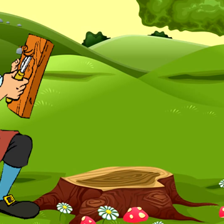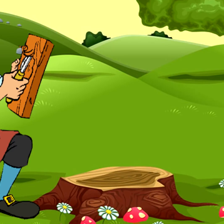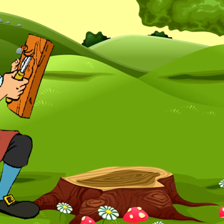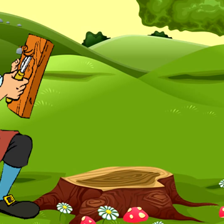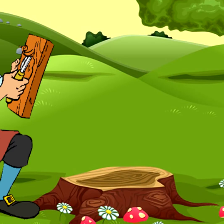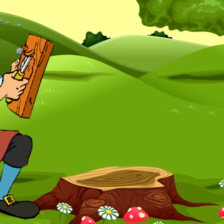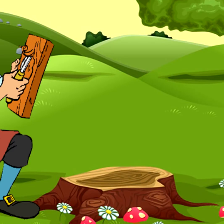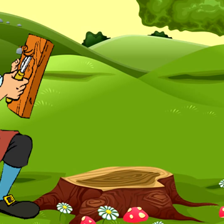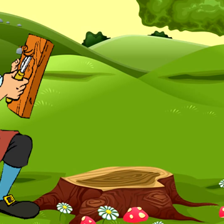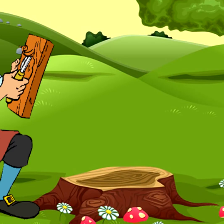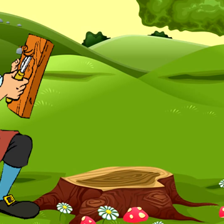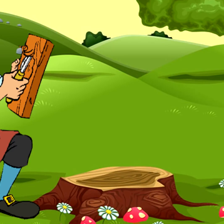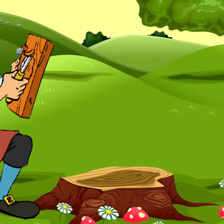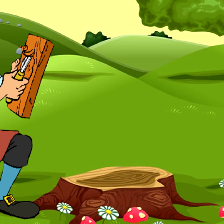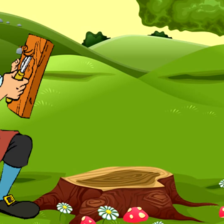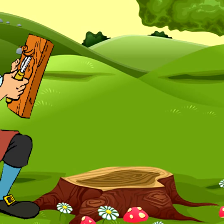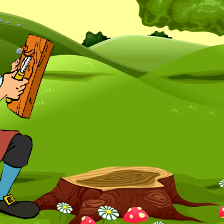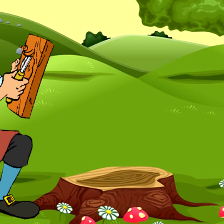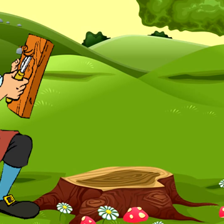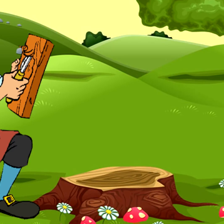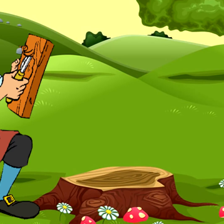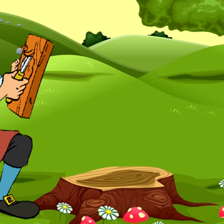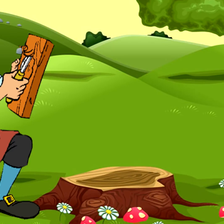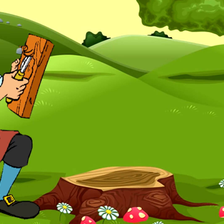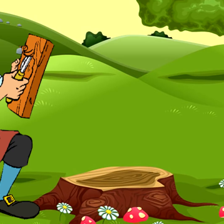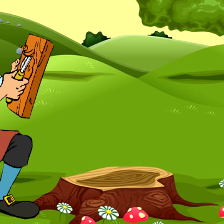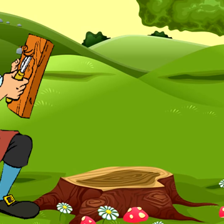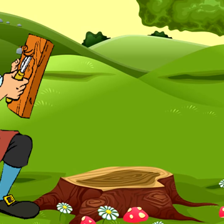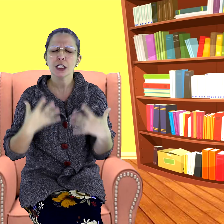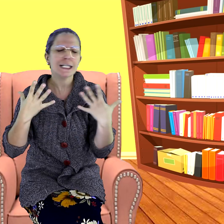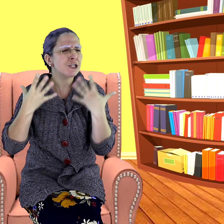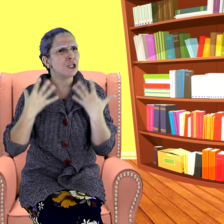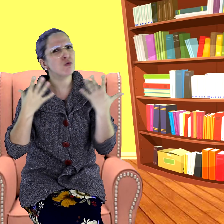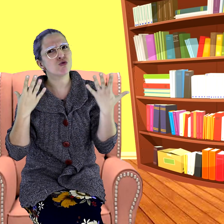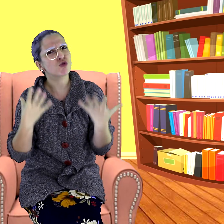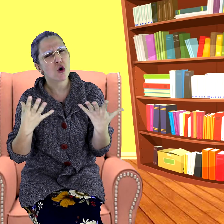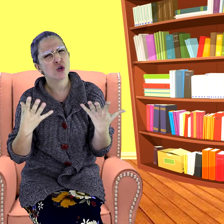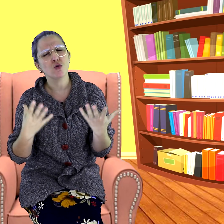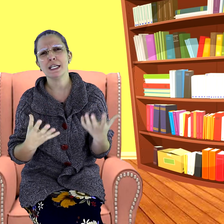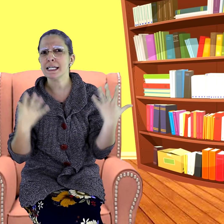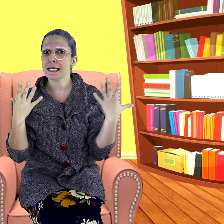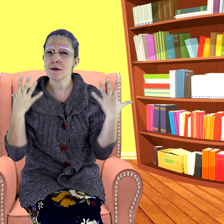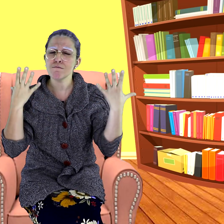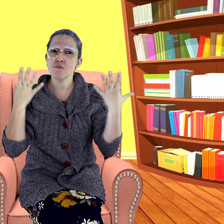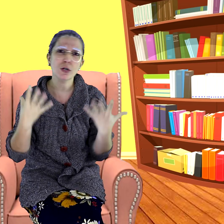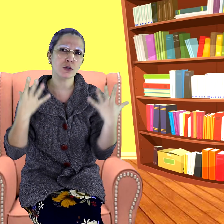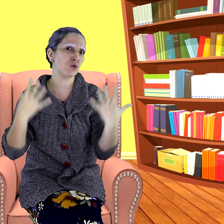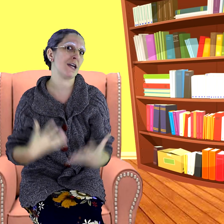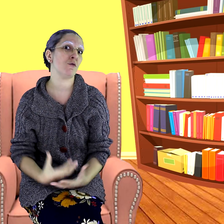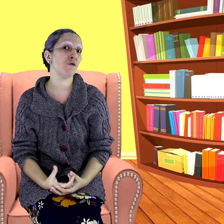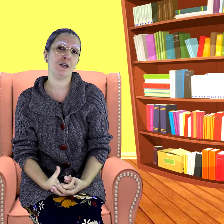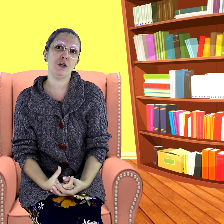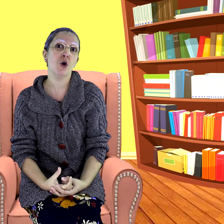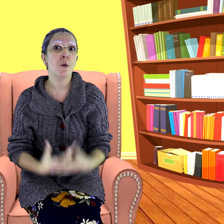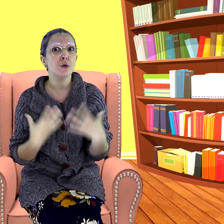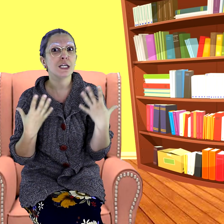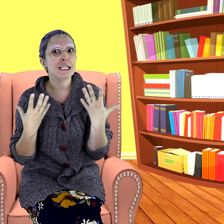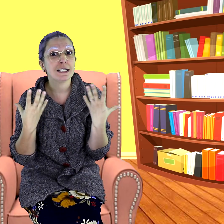trabalhava fazendo muitos brinquedos de madeira. Só que ele tinha um sonho, ele queria muito ter um filho, porque ele se